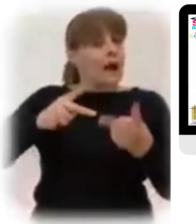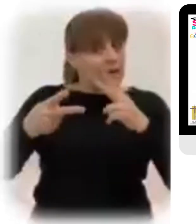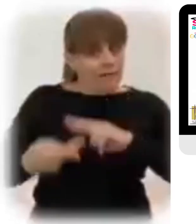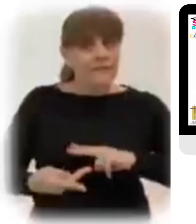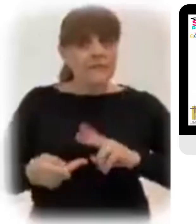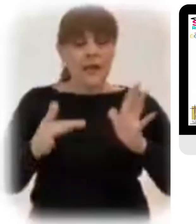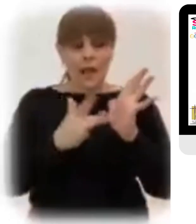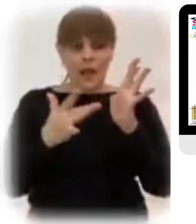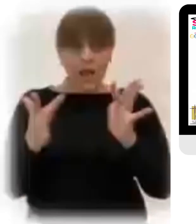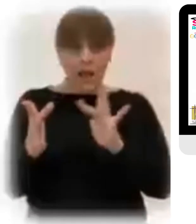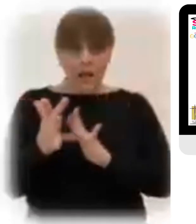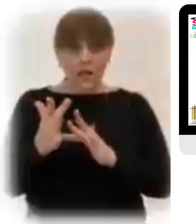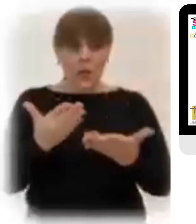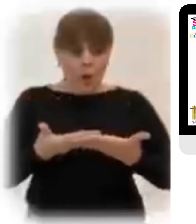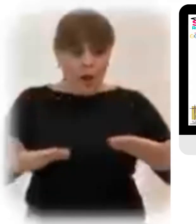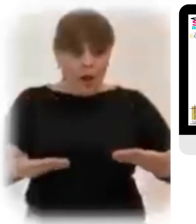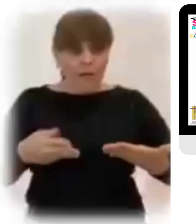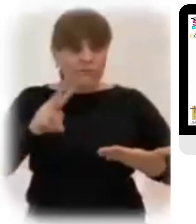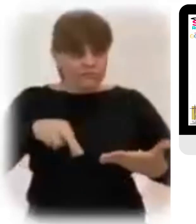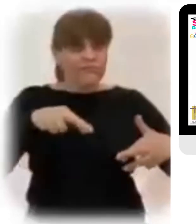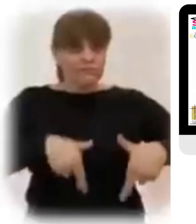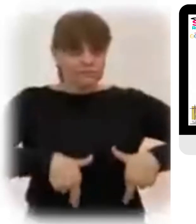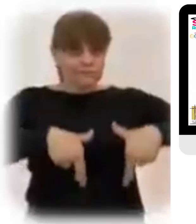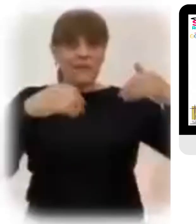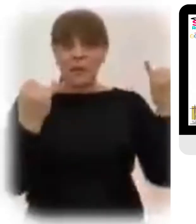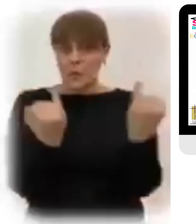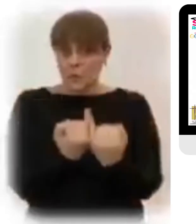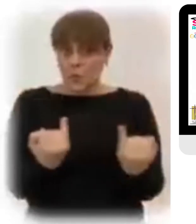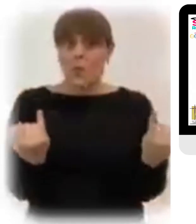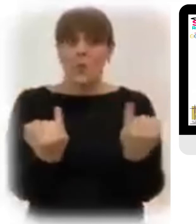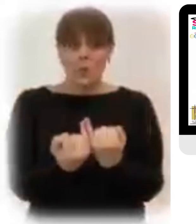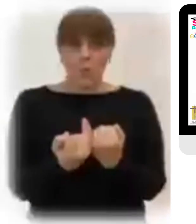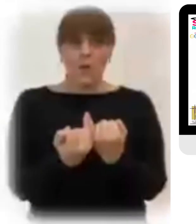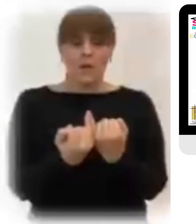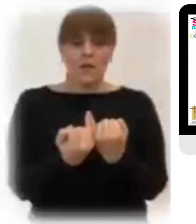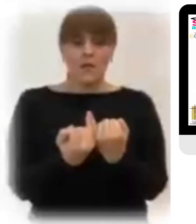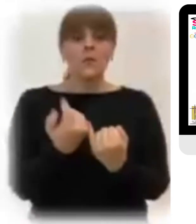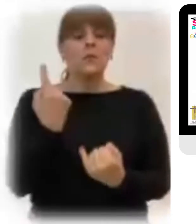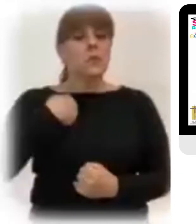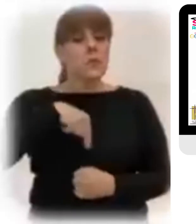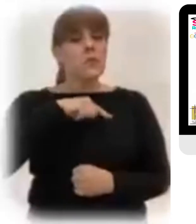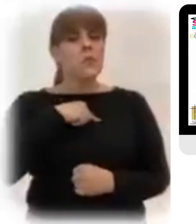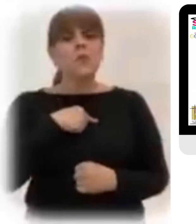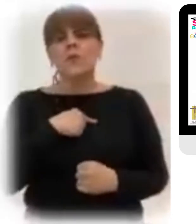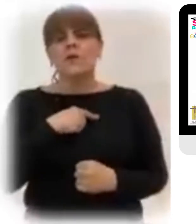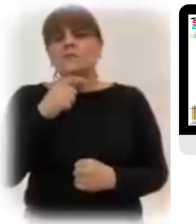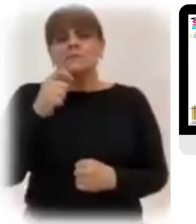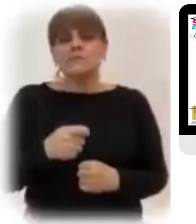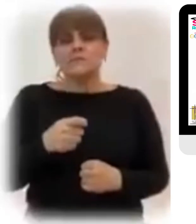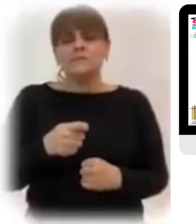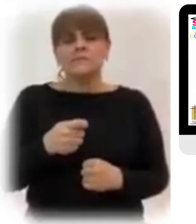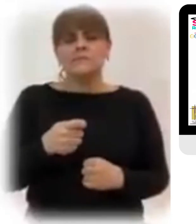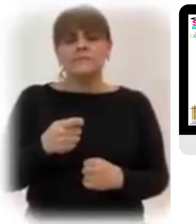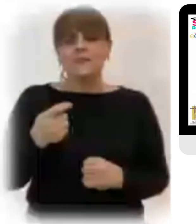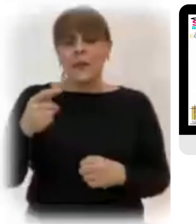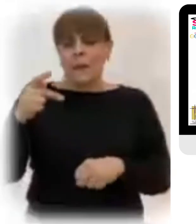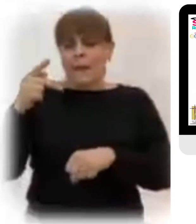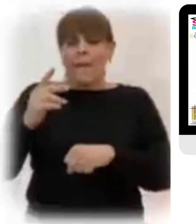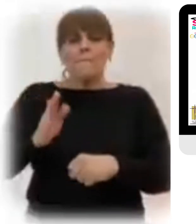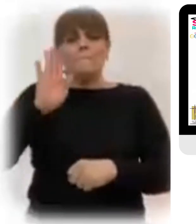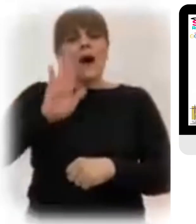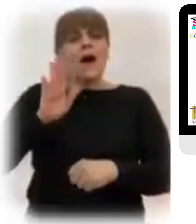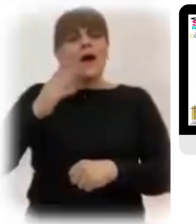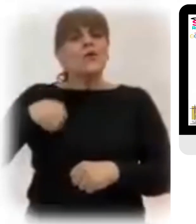La resurrección de Cristo se hace presente hoy en nuestras vidas Porque también hoy hemos sido